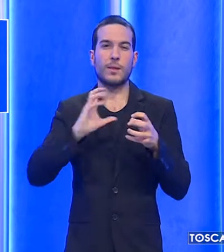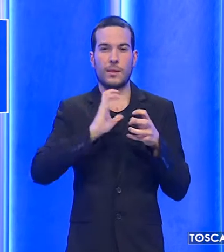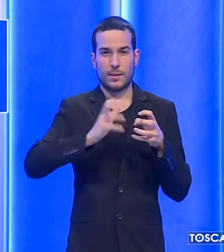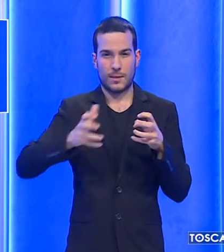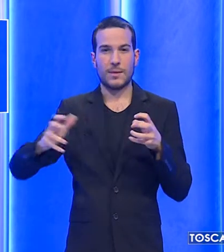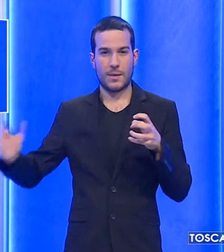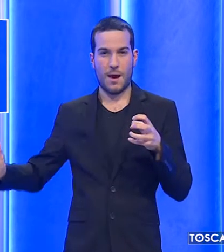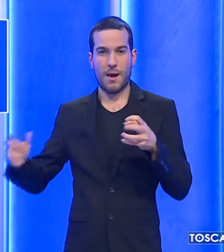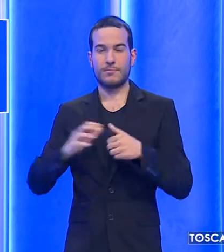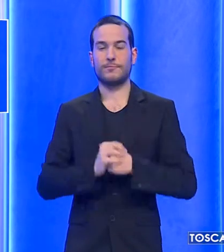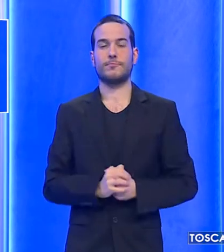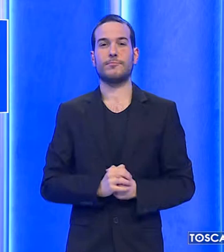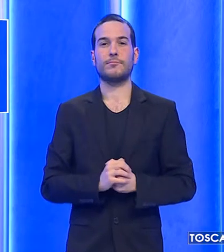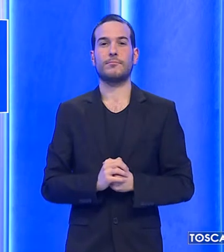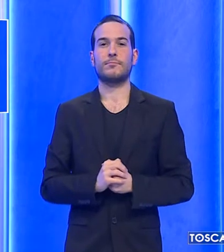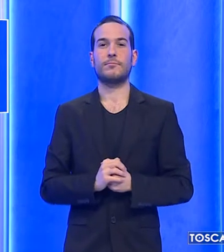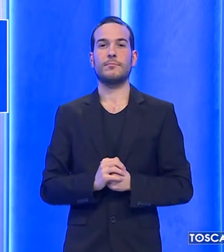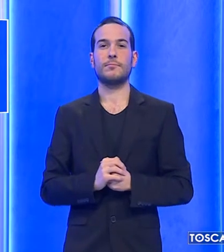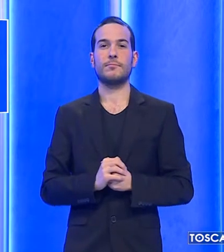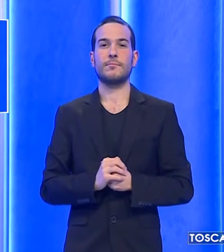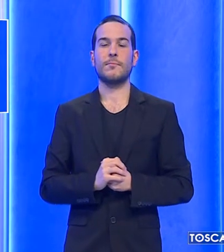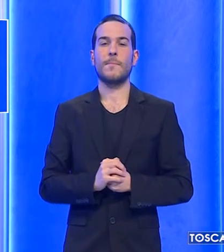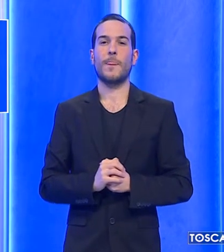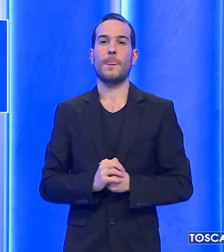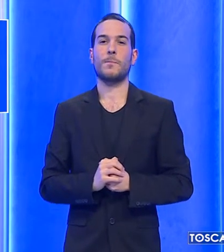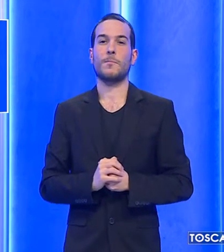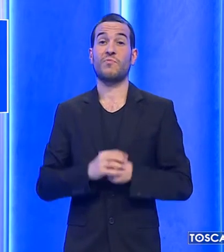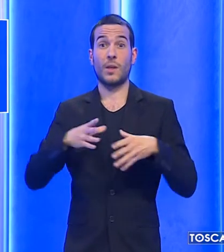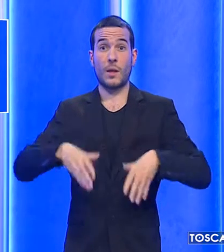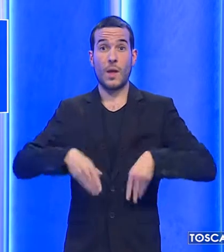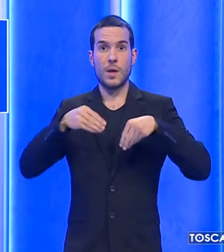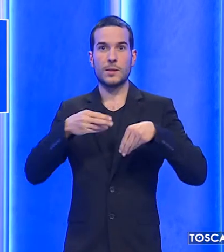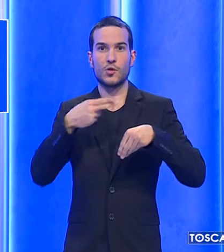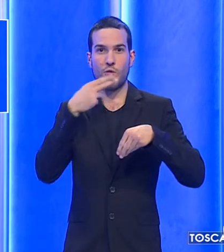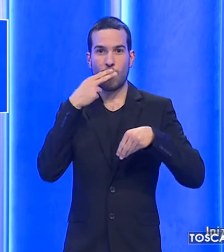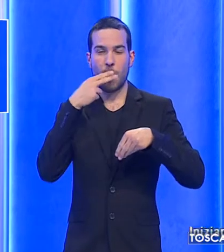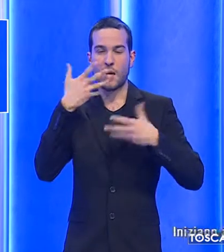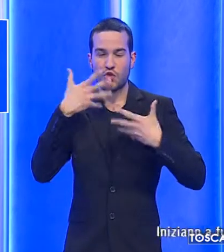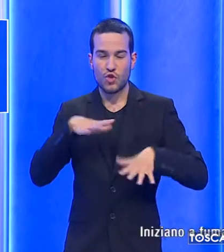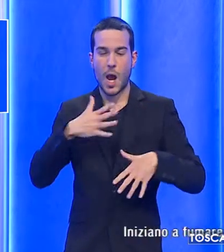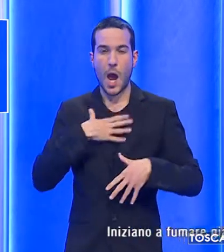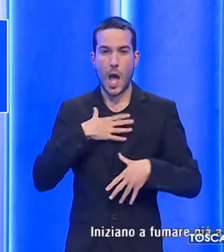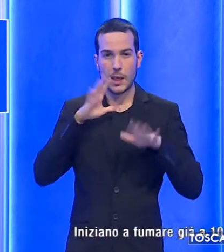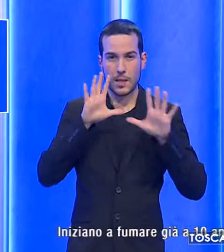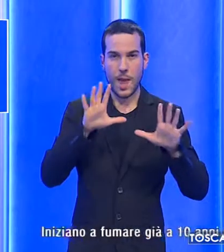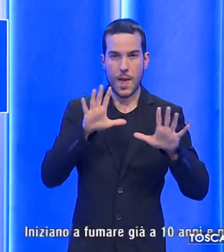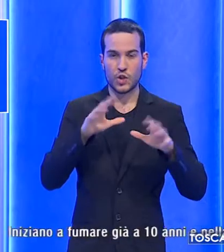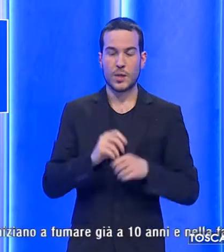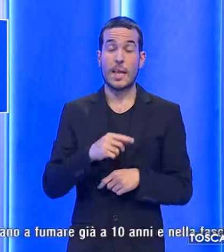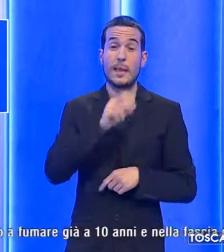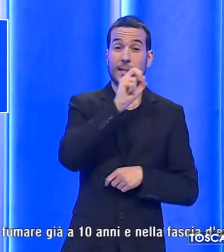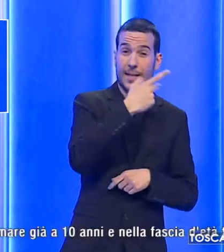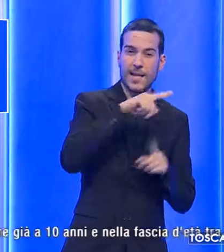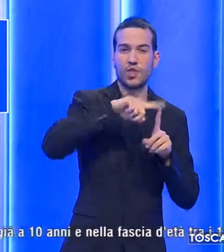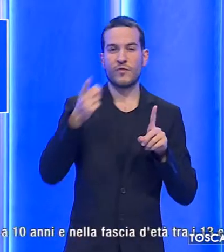sistema metropolitano. Iniziano a fumare già a dieci anni e nella fascia d'età tra i 13